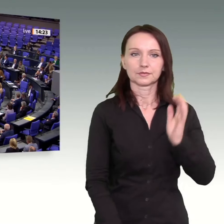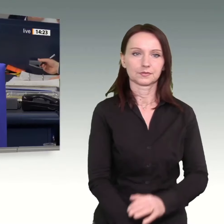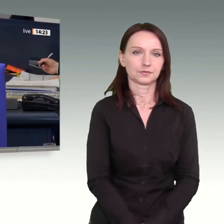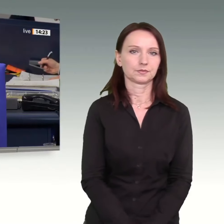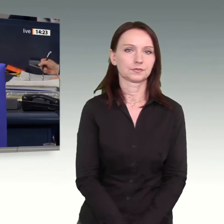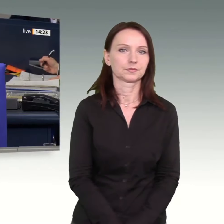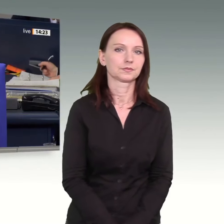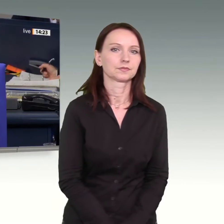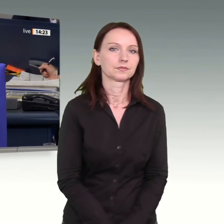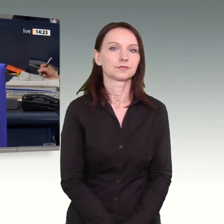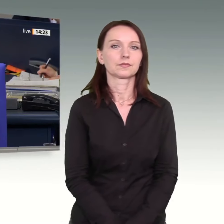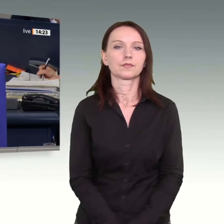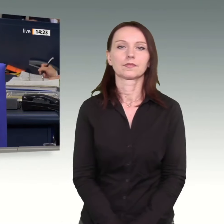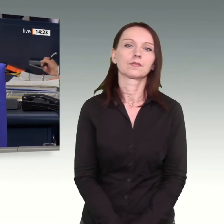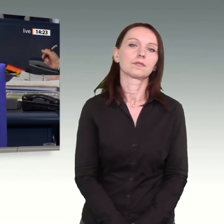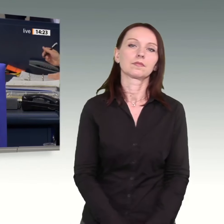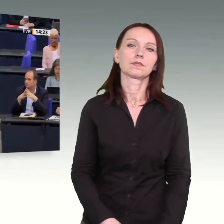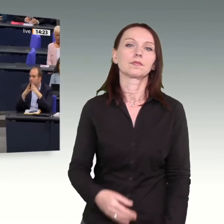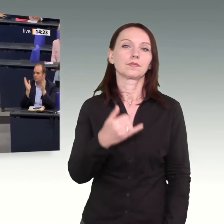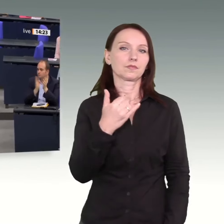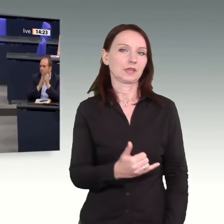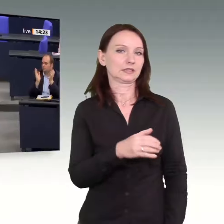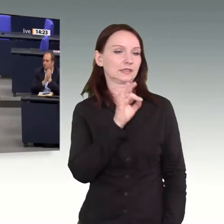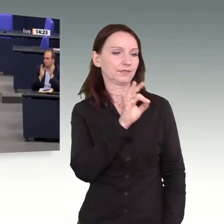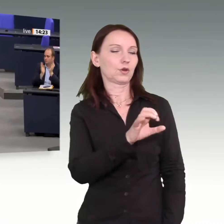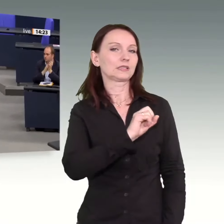Das Wort hat der Kollege Robin Messer-Rosch für die SPD-Fraktion.